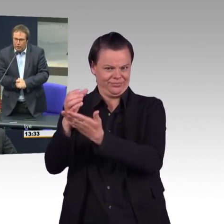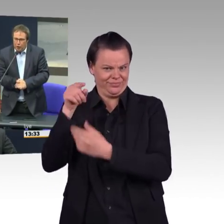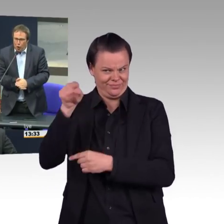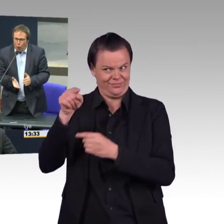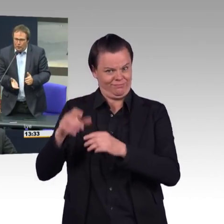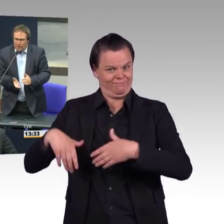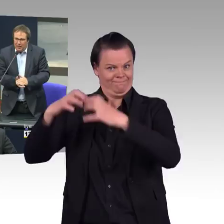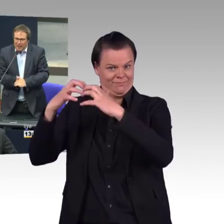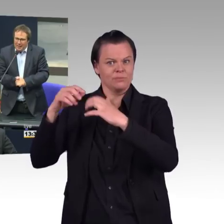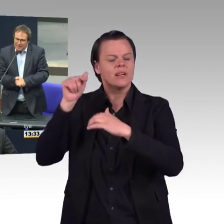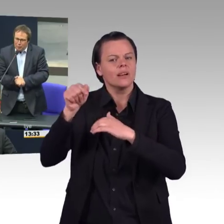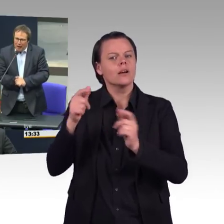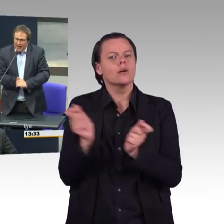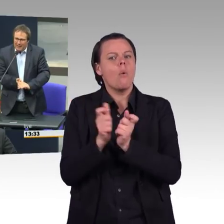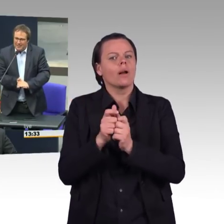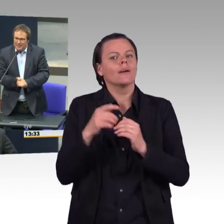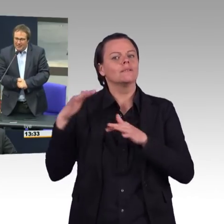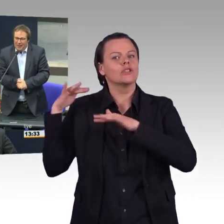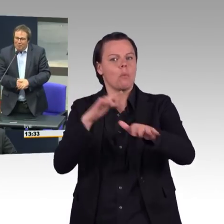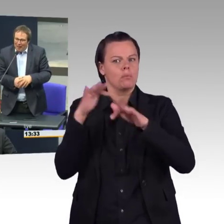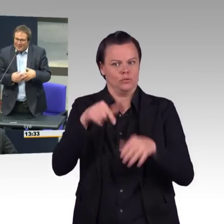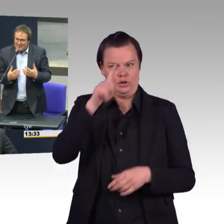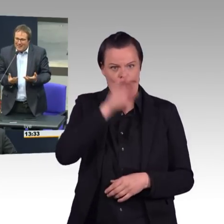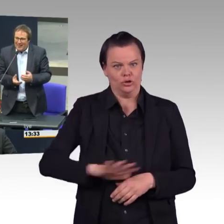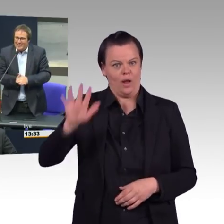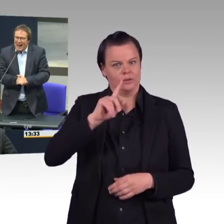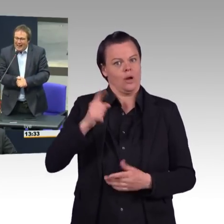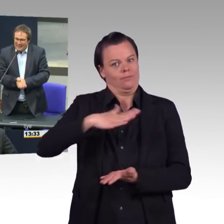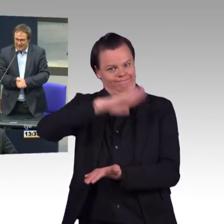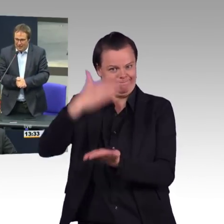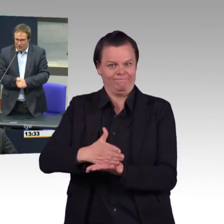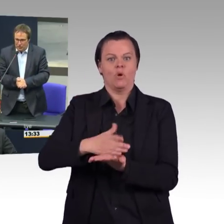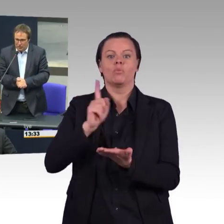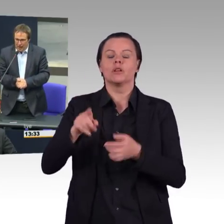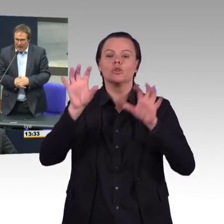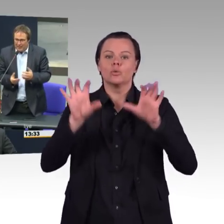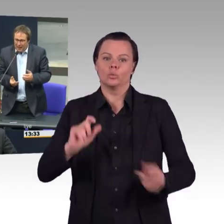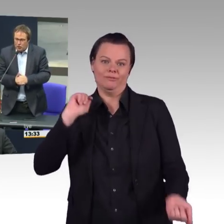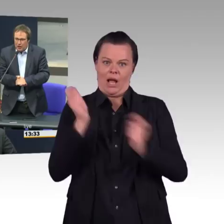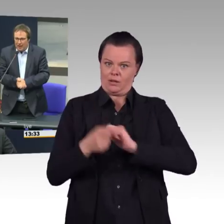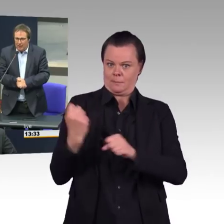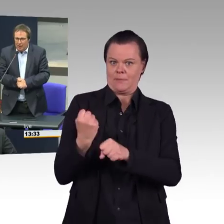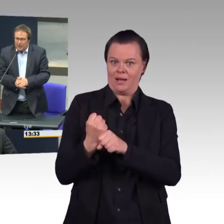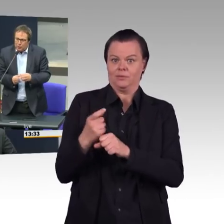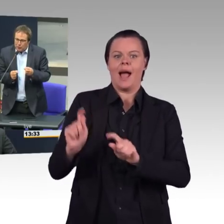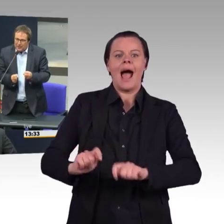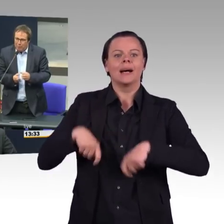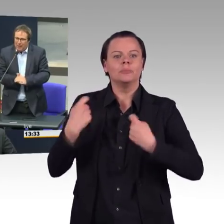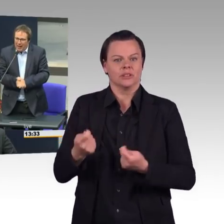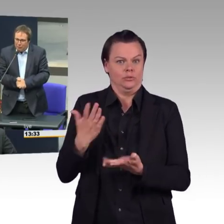wollen. Und deshalb frage ich Sie, was ist eigentlich an der Stelle das Konzept der